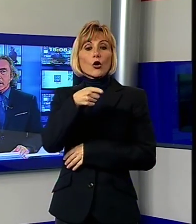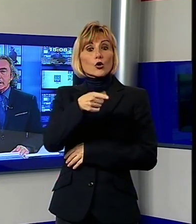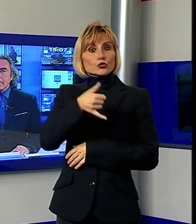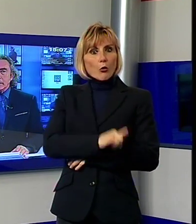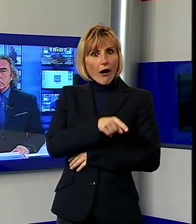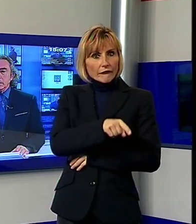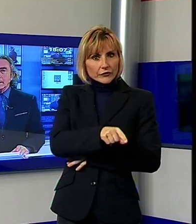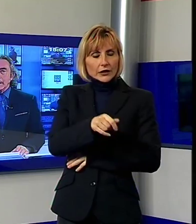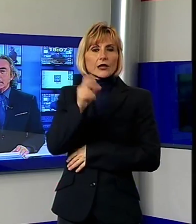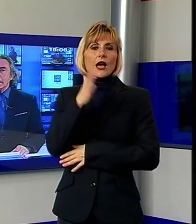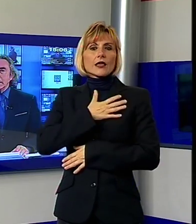ha chiamato i carabinieri.